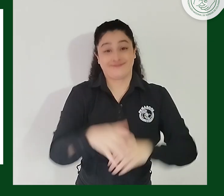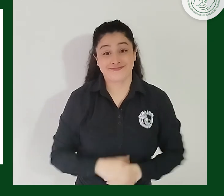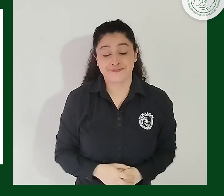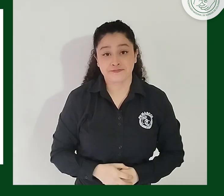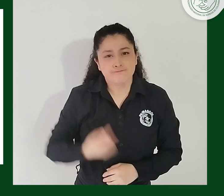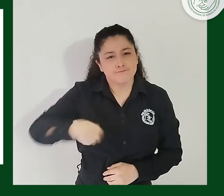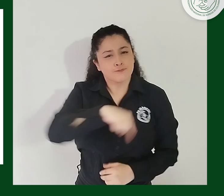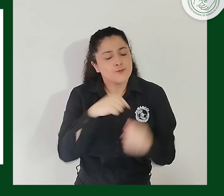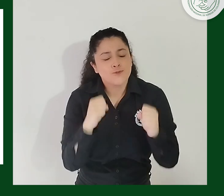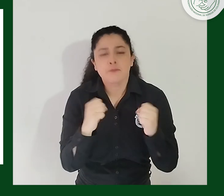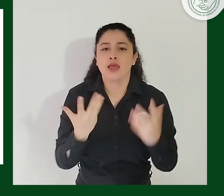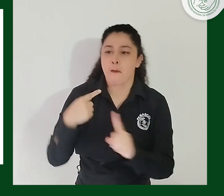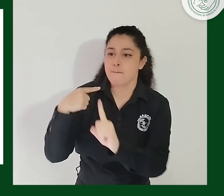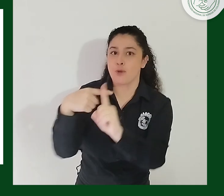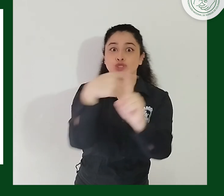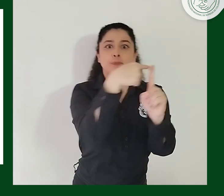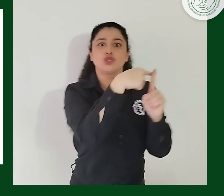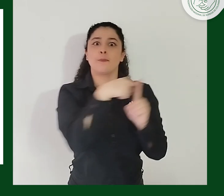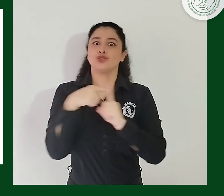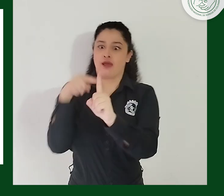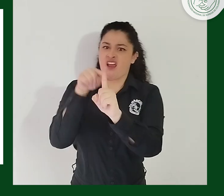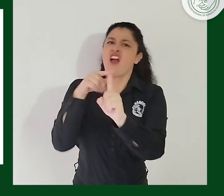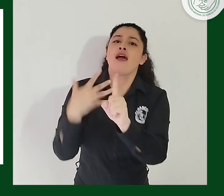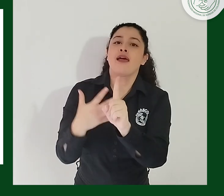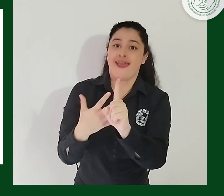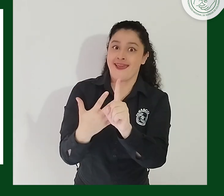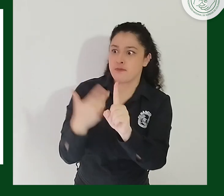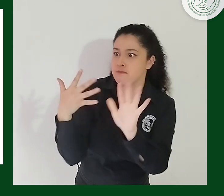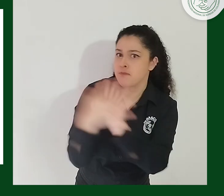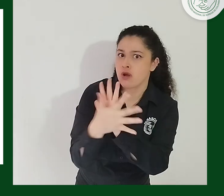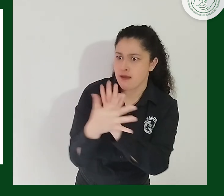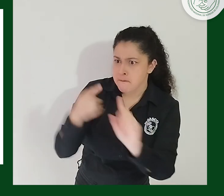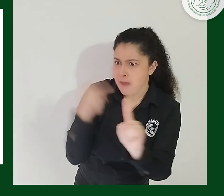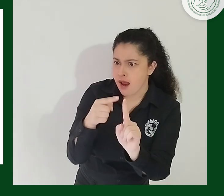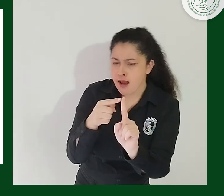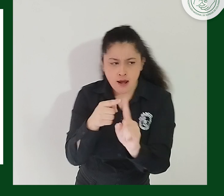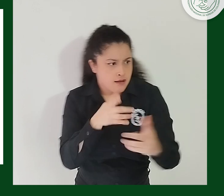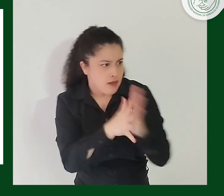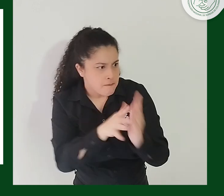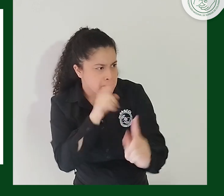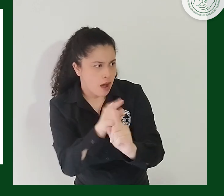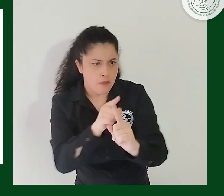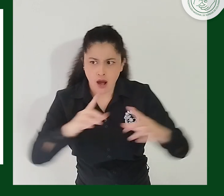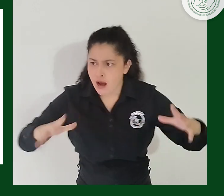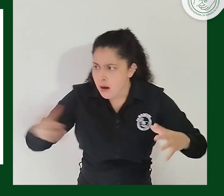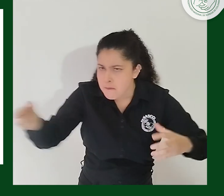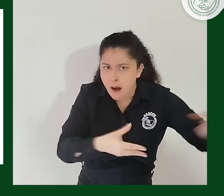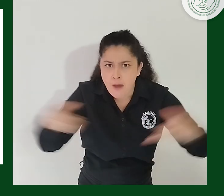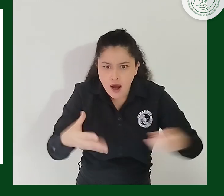En aras de construir propositivamente acciones que aporten a impactos positivos y a